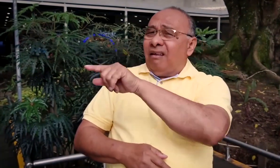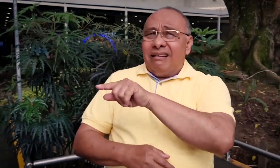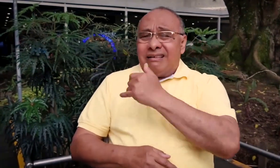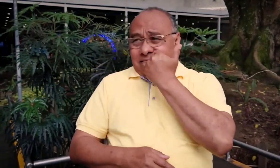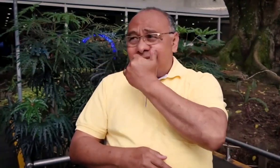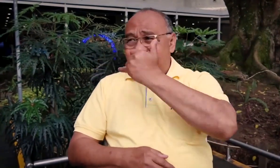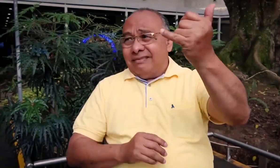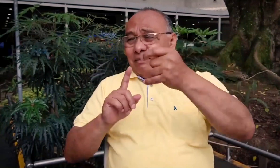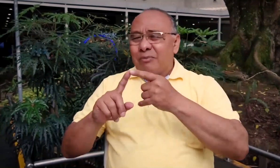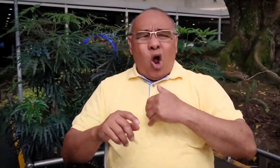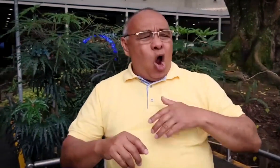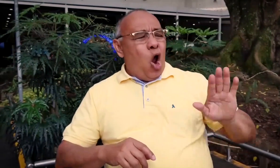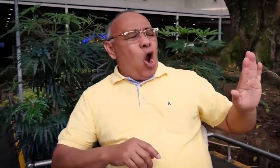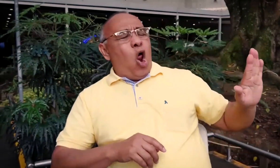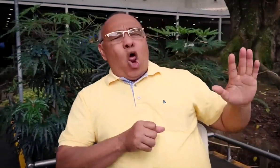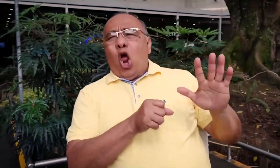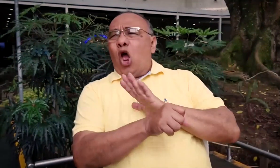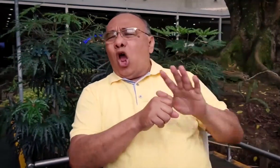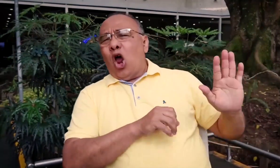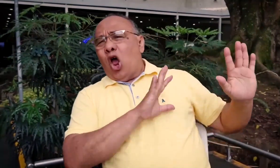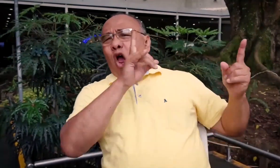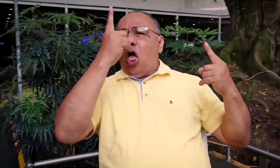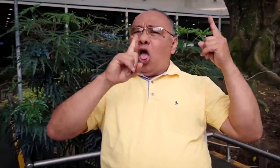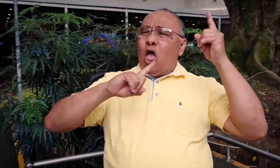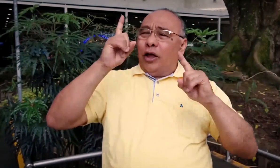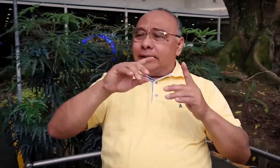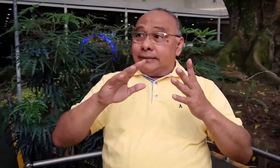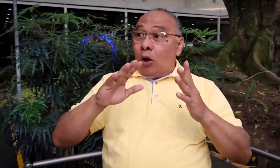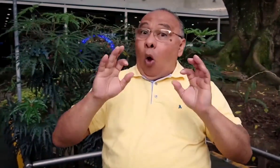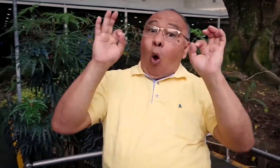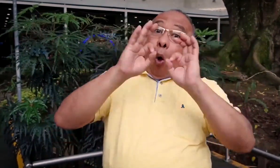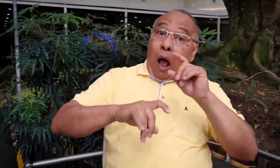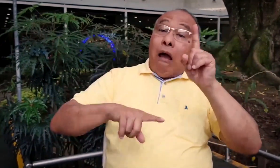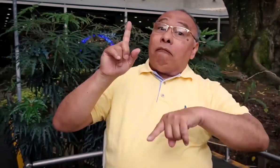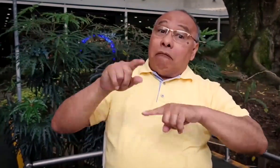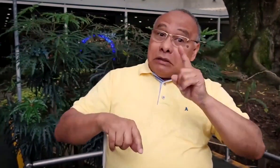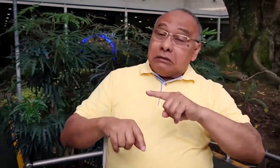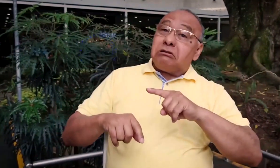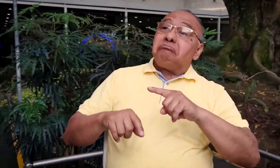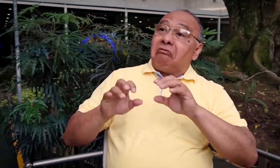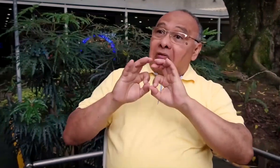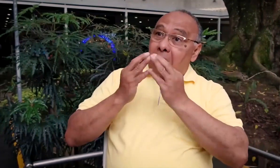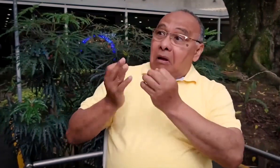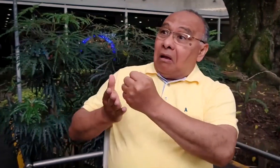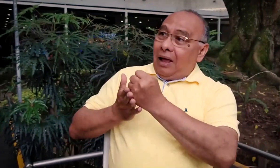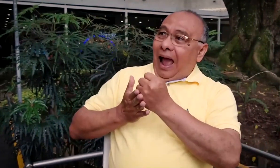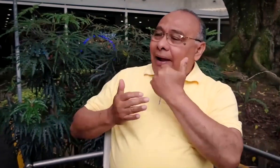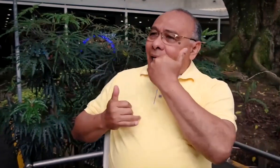veces los familiares, amigos o pareja sacaban excusas para no hacerlo. En otros casos la familia muy atenta lo hacía. Pero